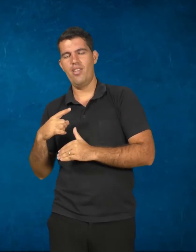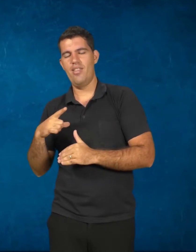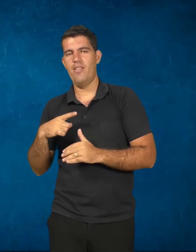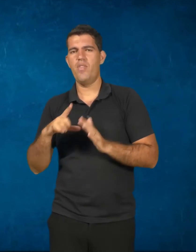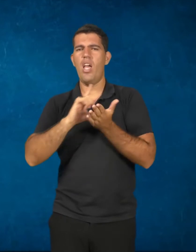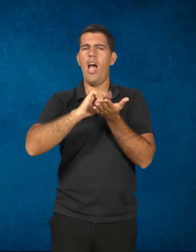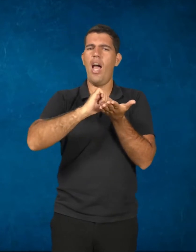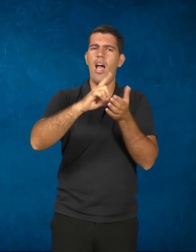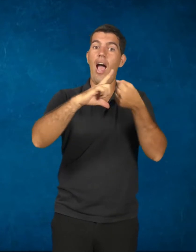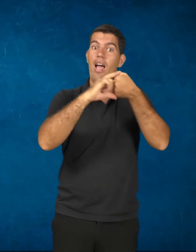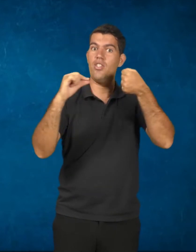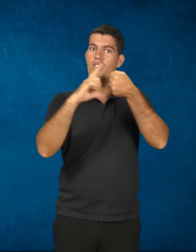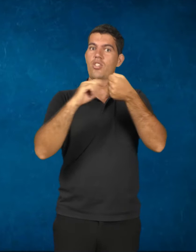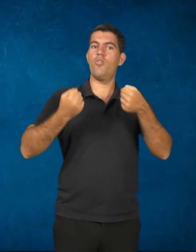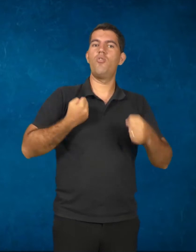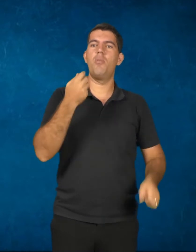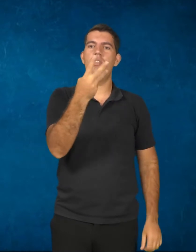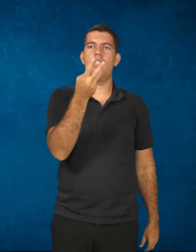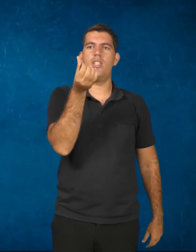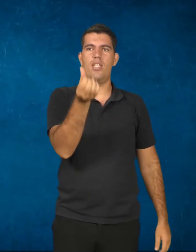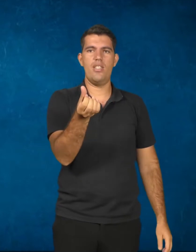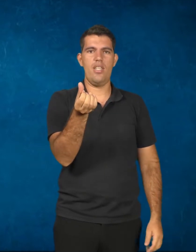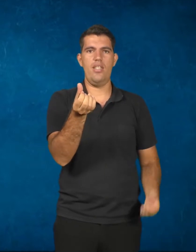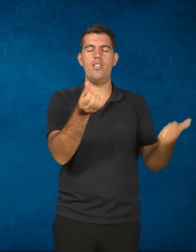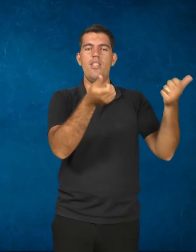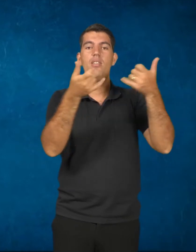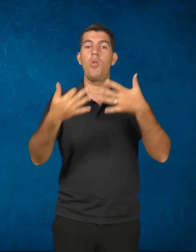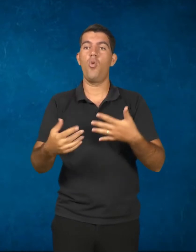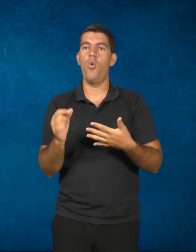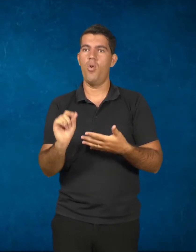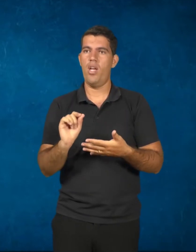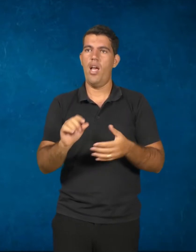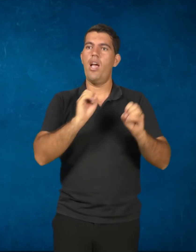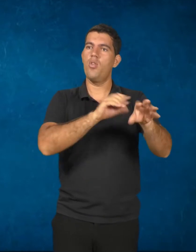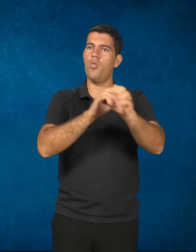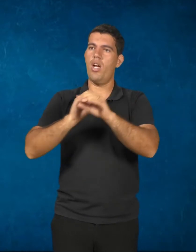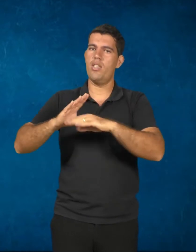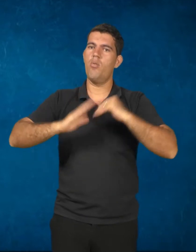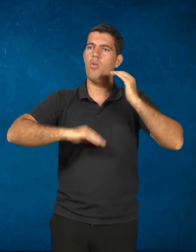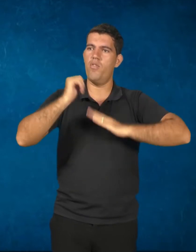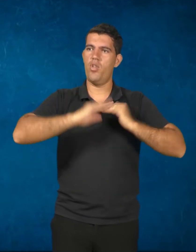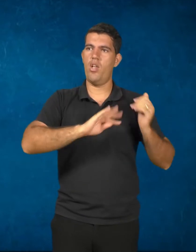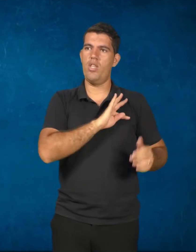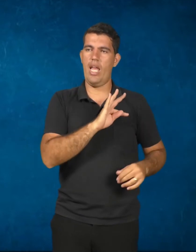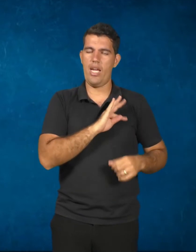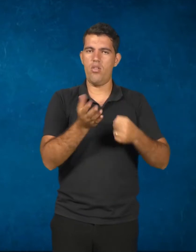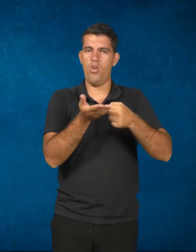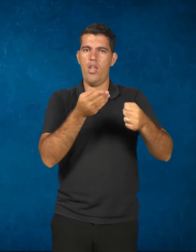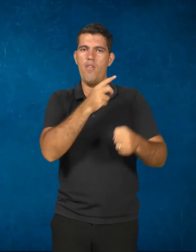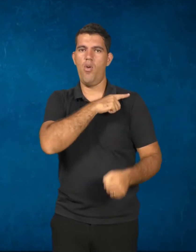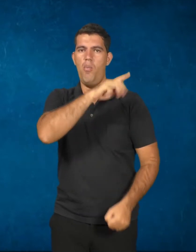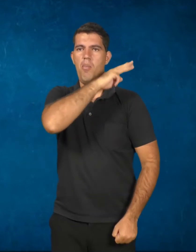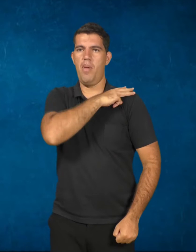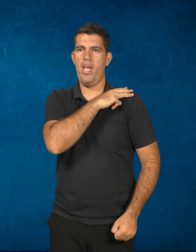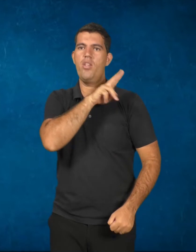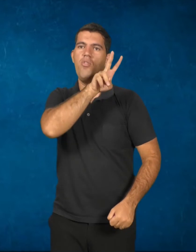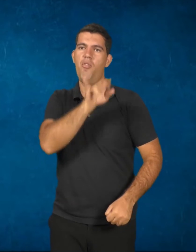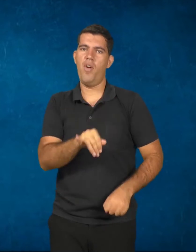artigo 36, ela diz que a educação profissional técnica de nível médio será desenvolvida nas seguintes